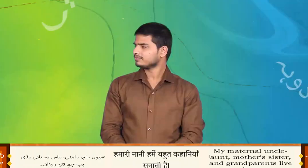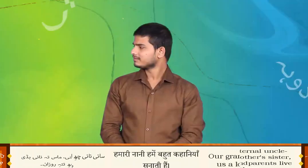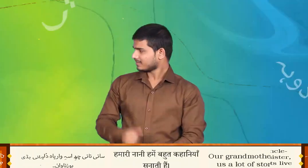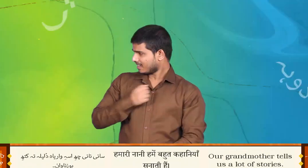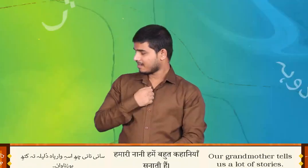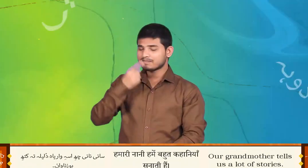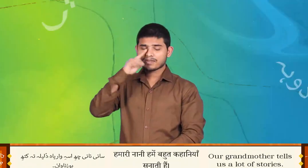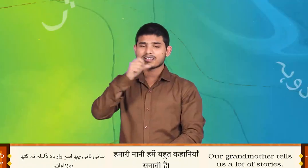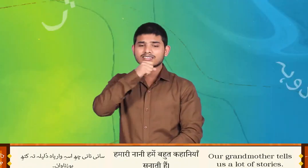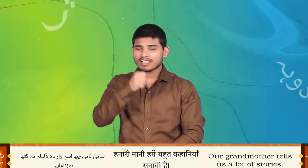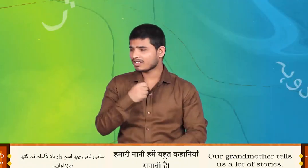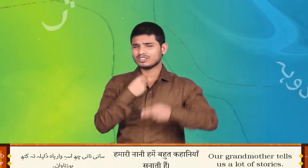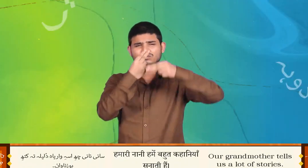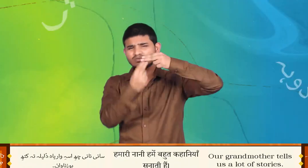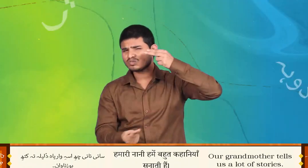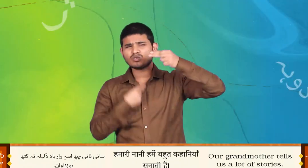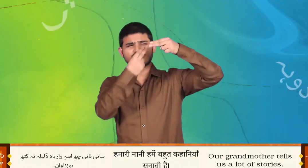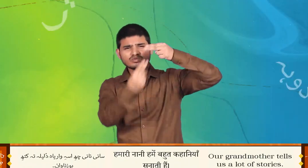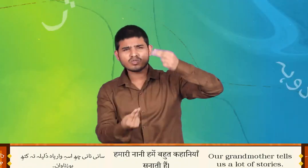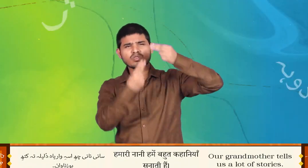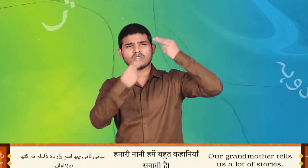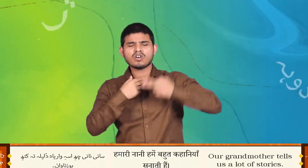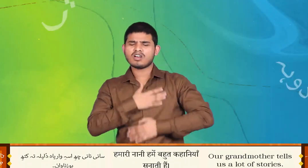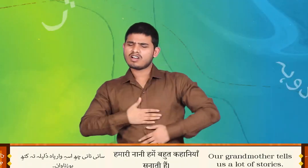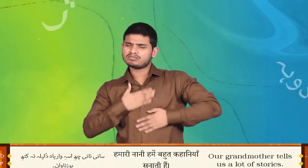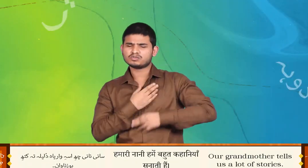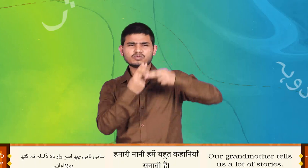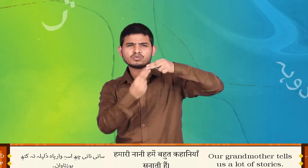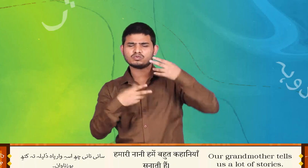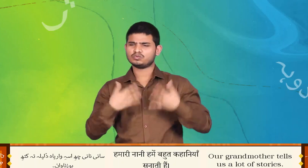सरने नान ने चे ऐस वार्या दलेलत कत बुजनावान